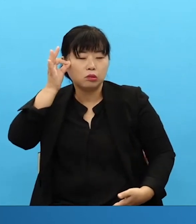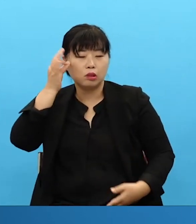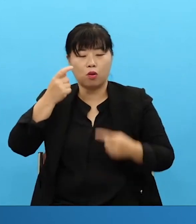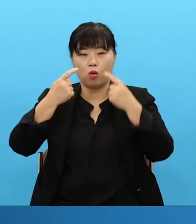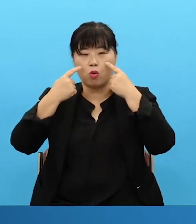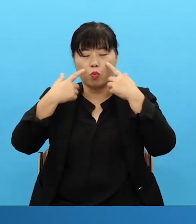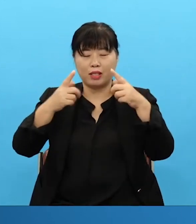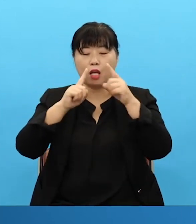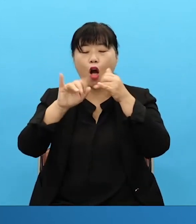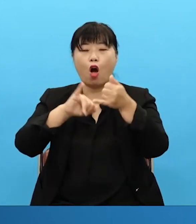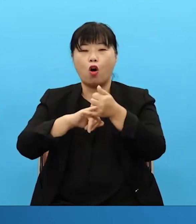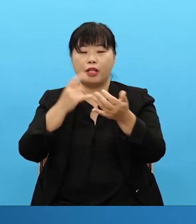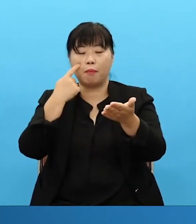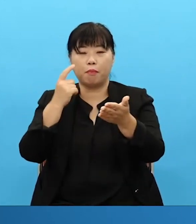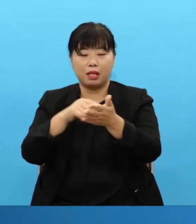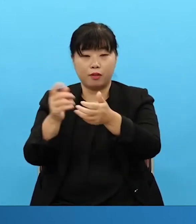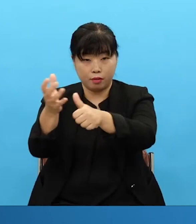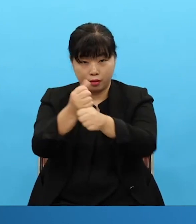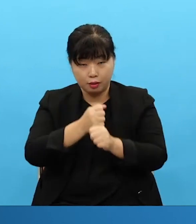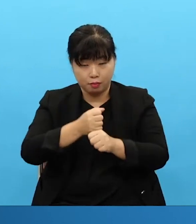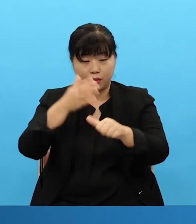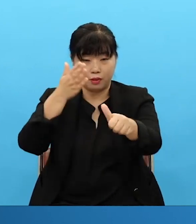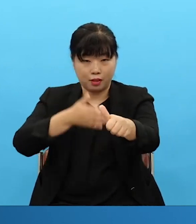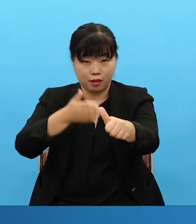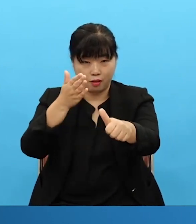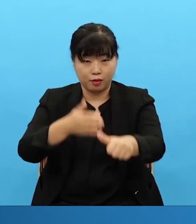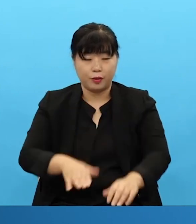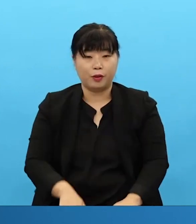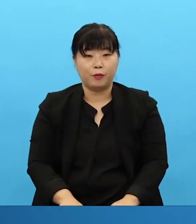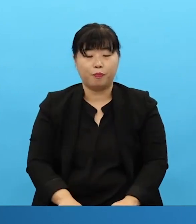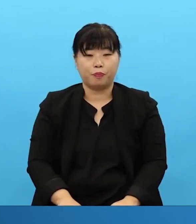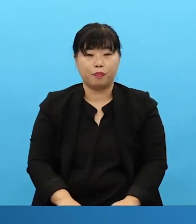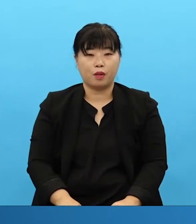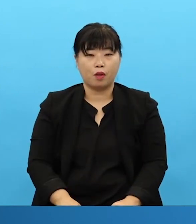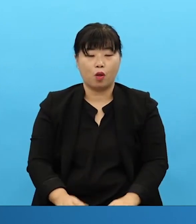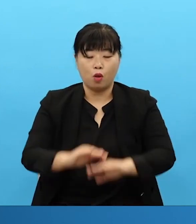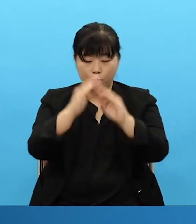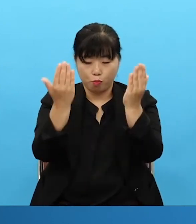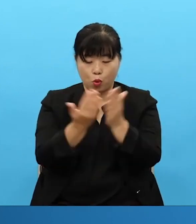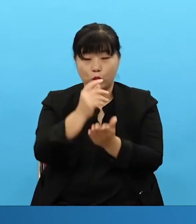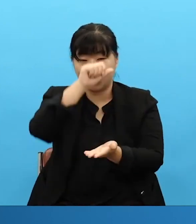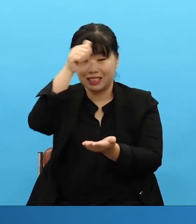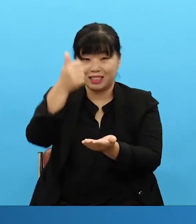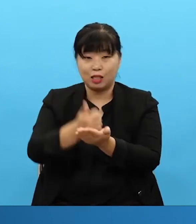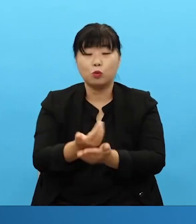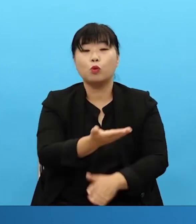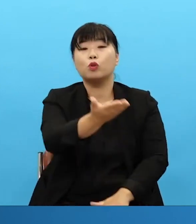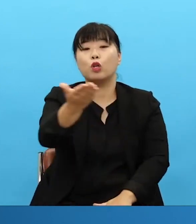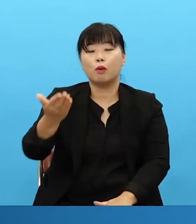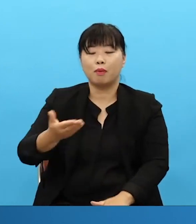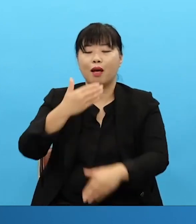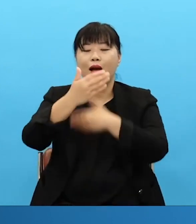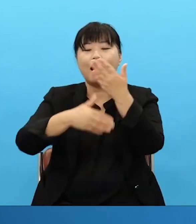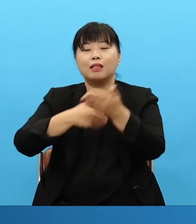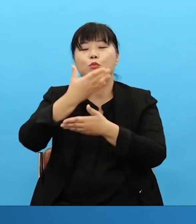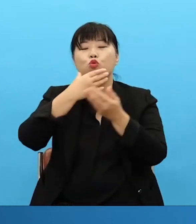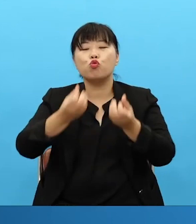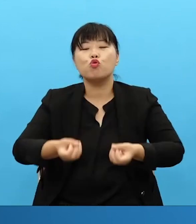And now you need to really hold the accurate covenant and be revived. 모든 장모님들께 하나님의 축복 하나님의 능력이